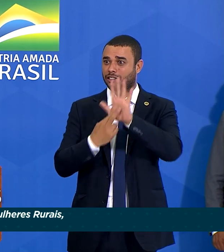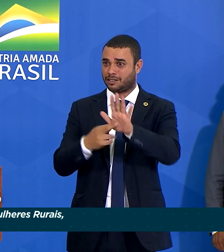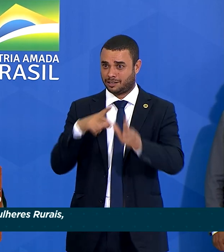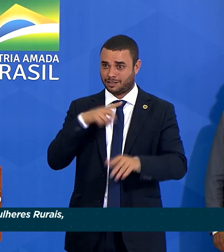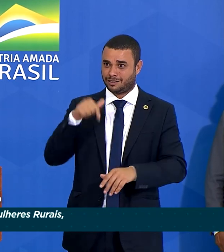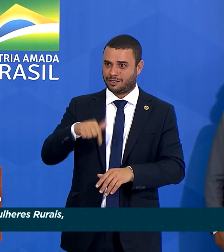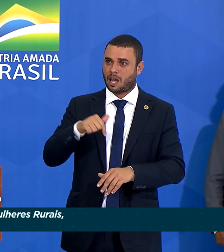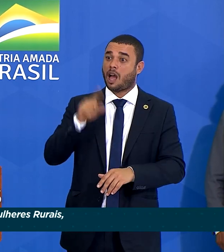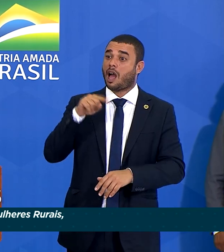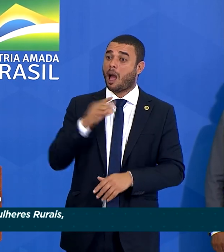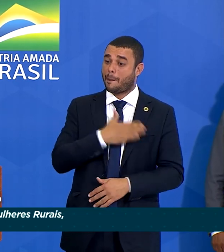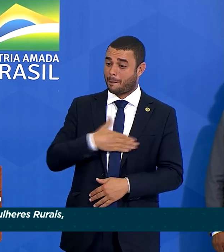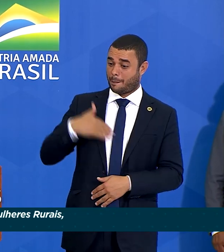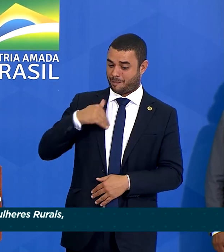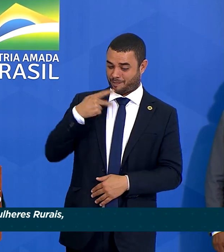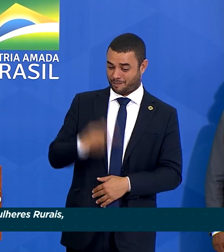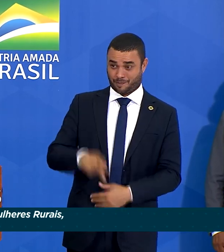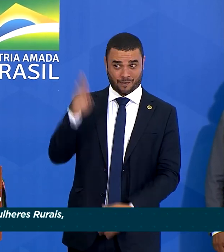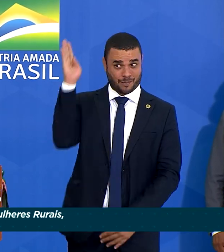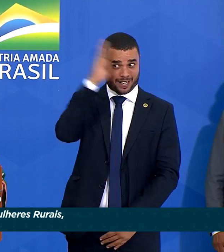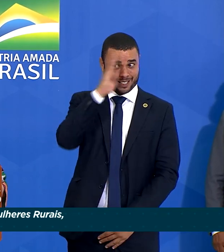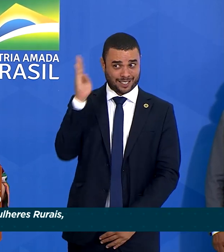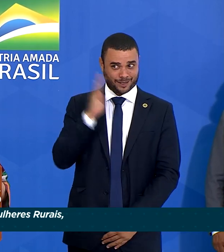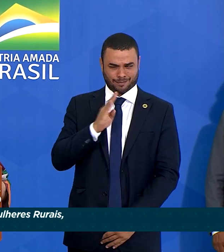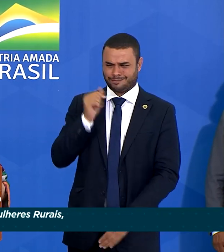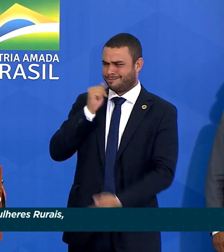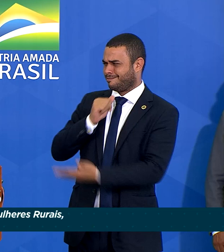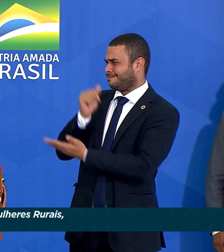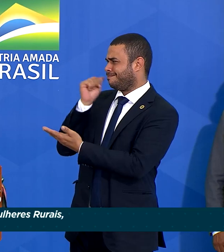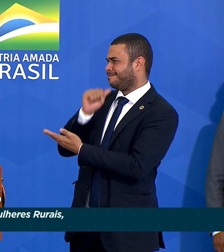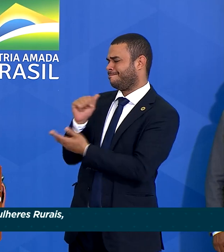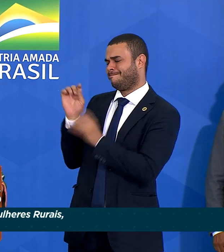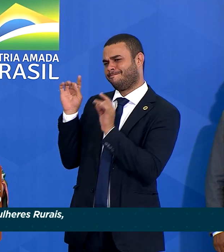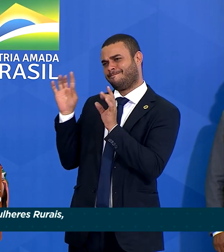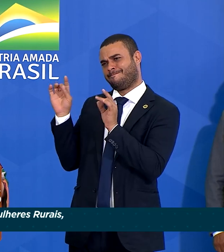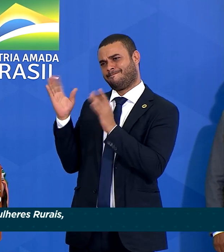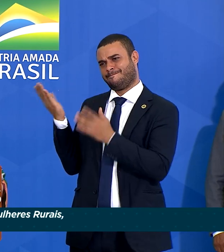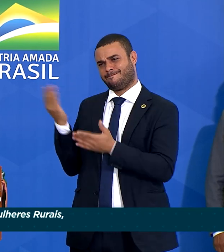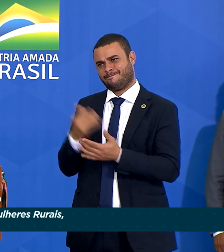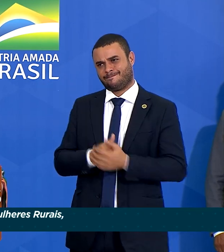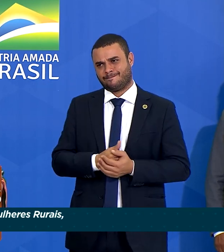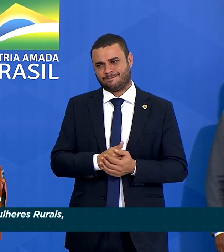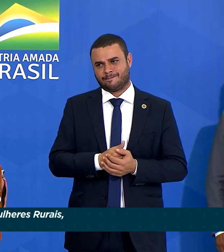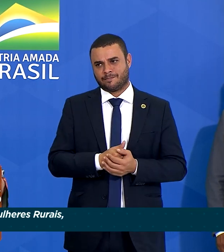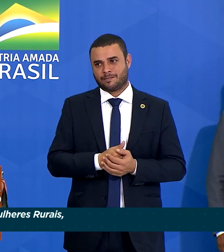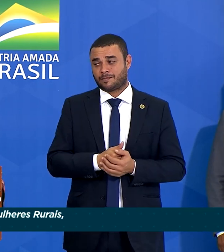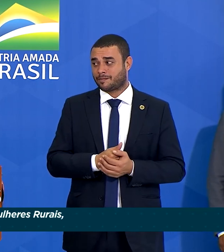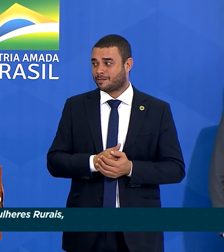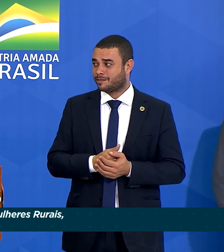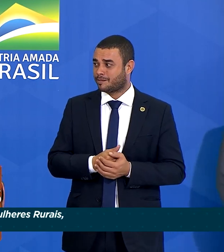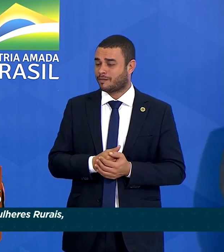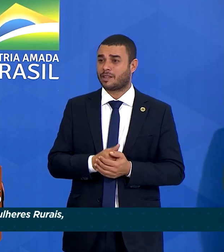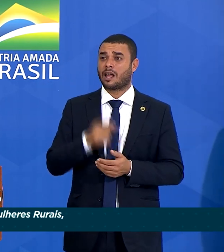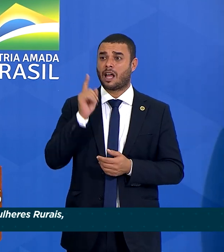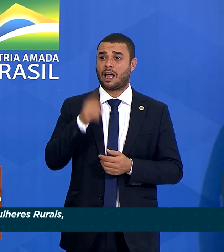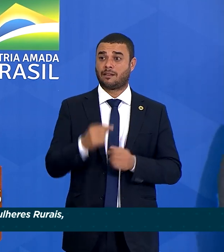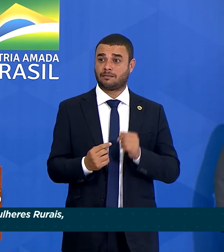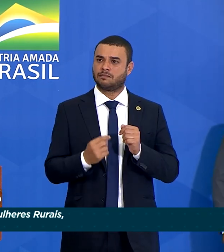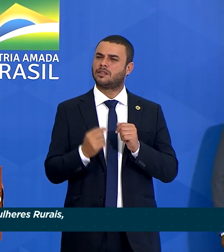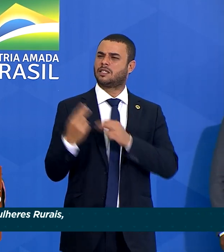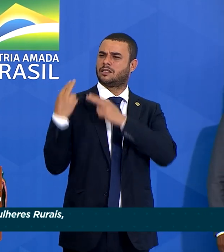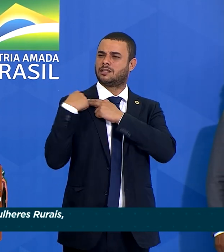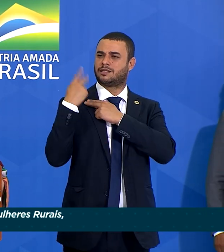nossa primeira dama brasileira, essa mulher incrível, é a gente protagonista nessa associação.